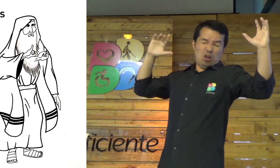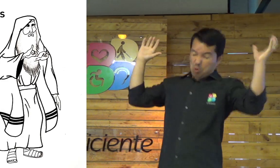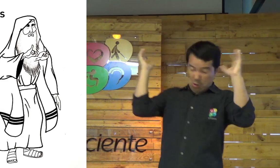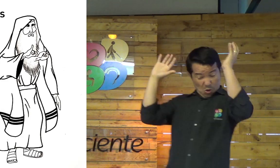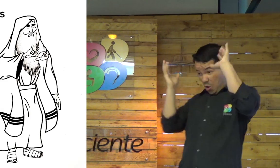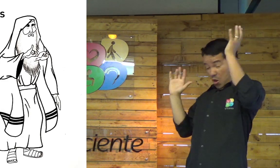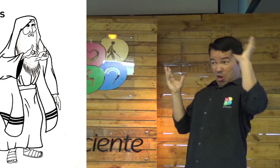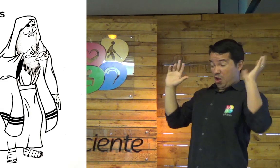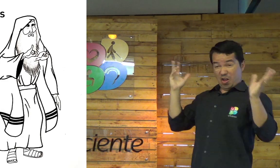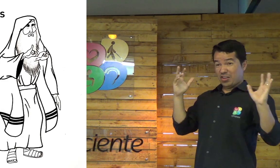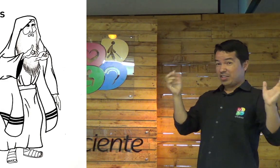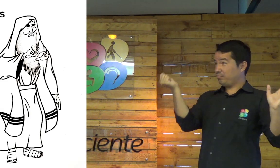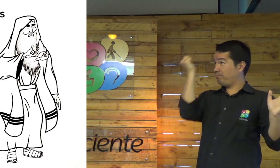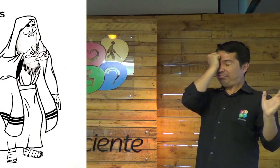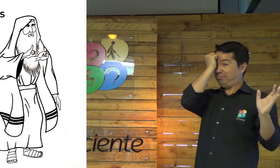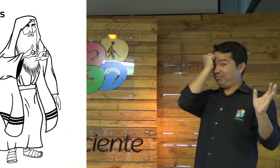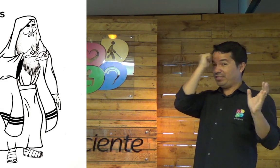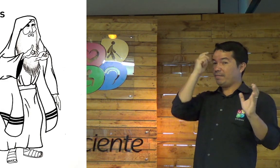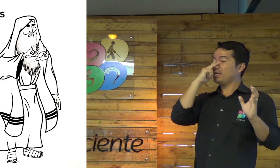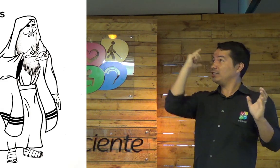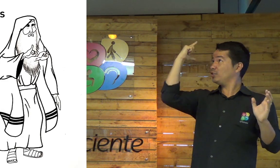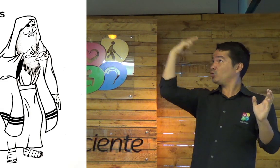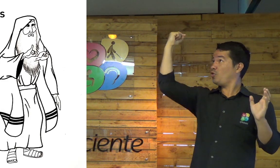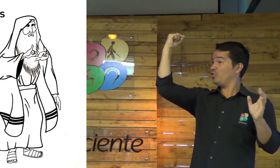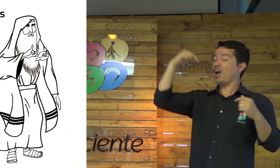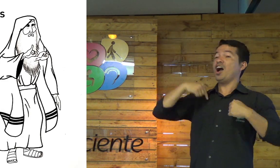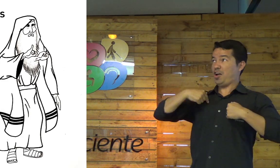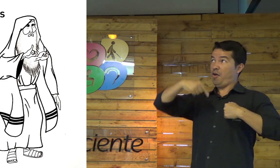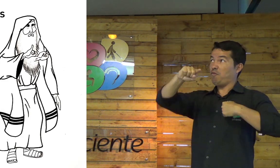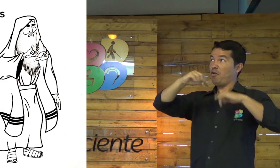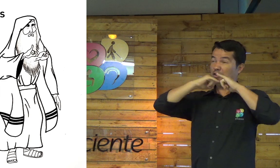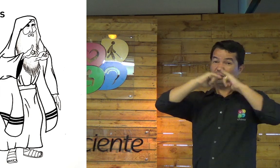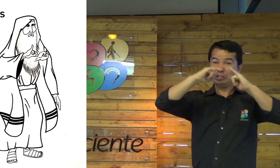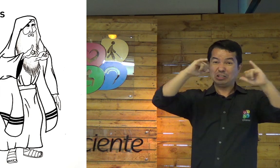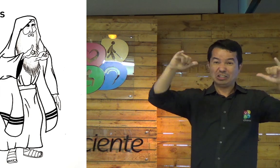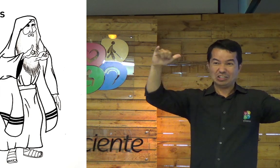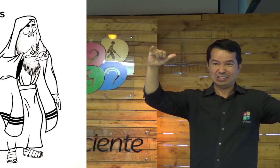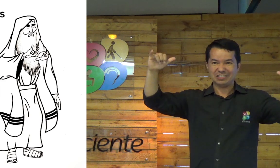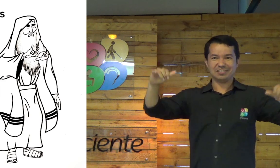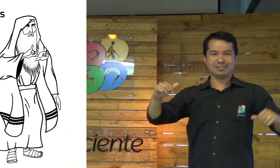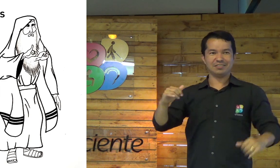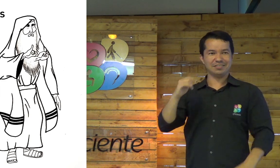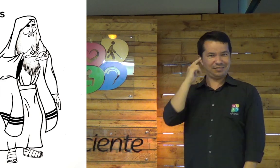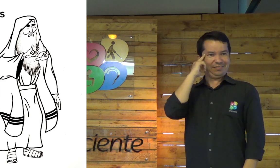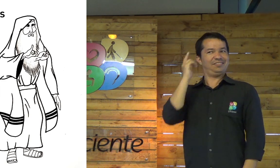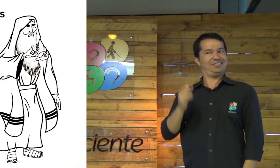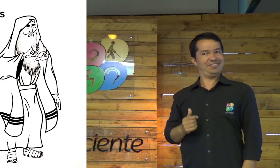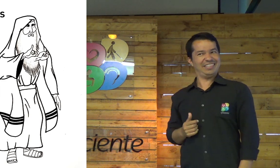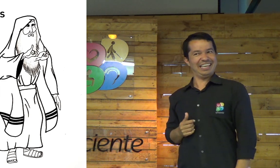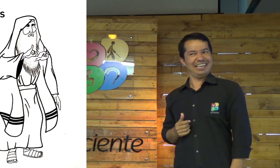Com fogo e toca a sua língua. Ele se arrepende e aceita o chamado de